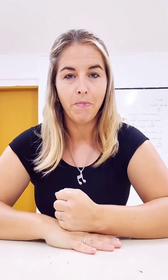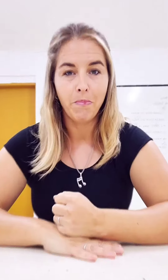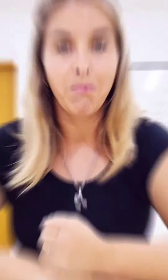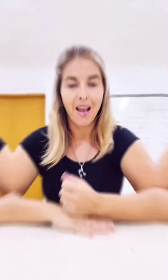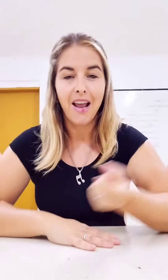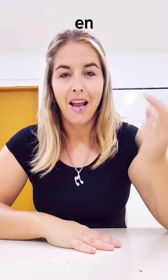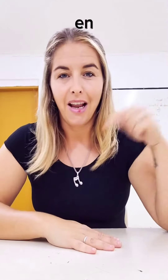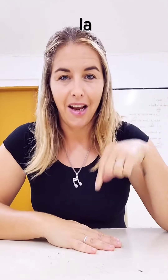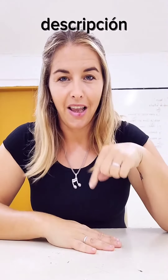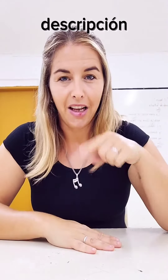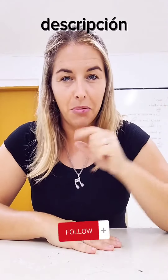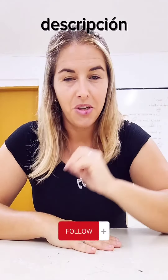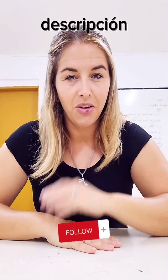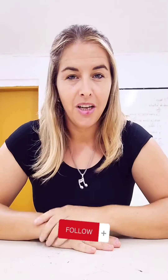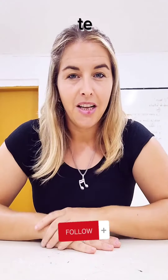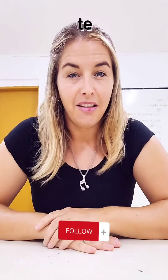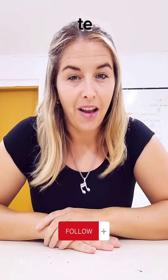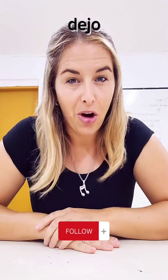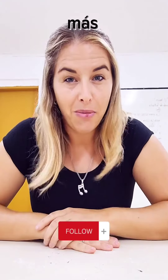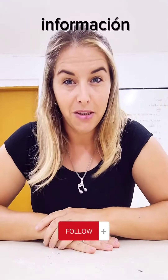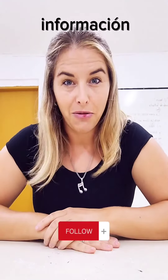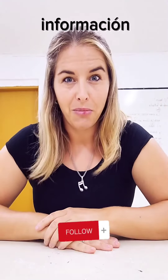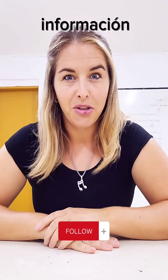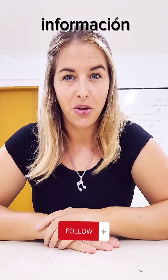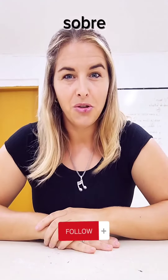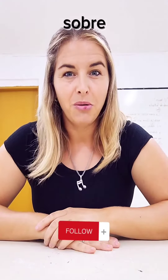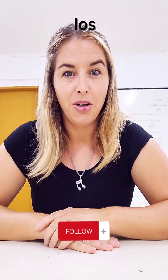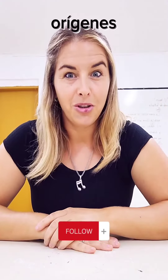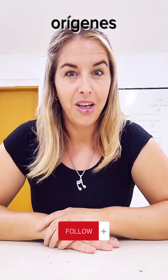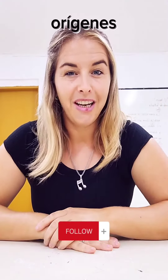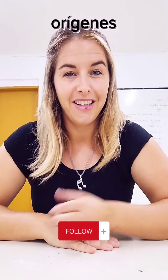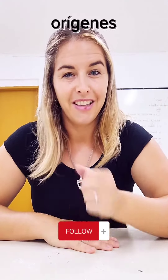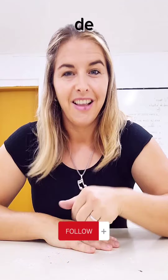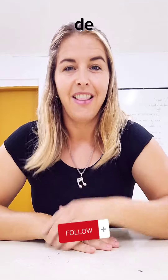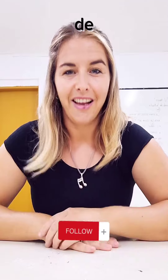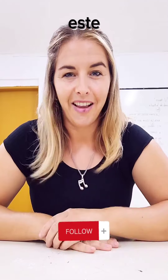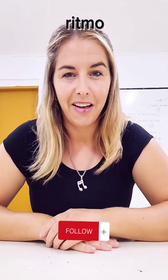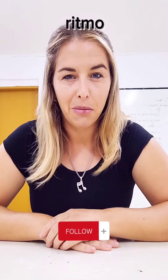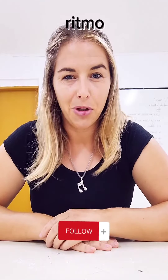En la descripción te dejo más información sobre los orígenes de este ritmo.